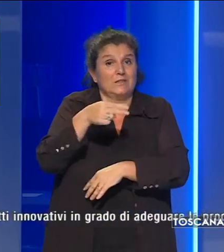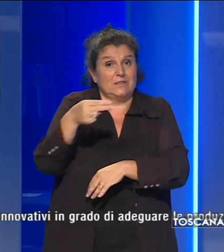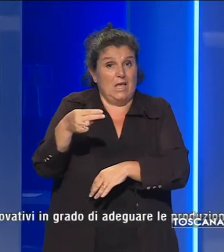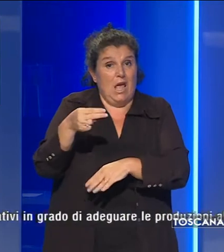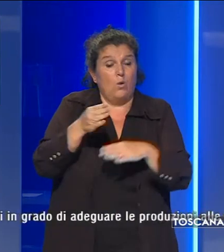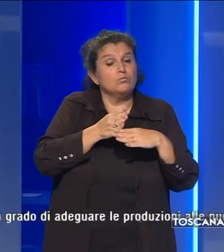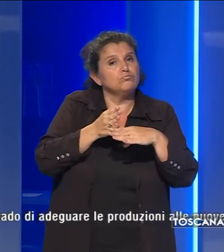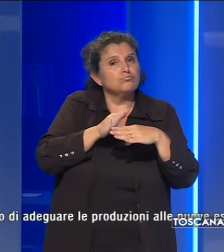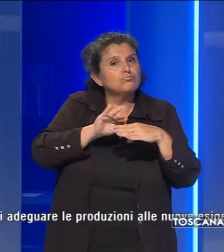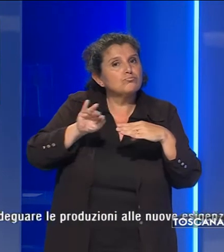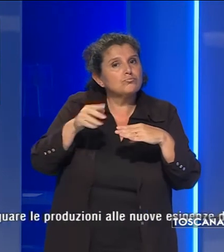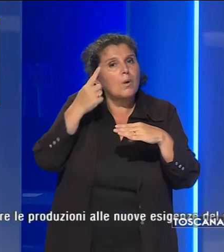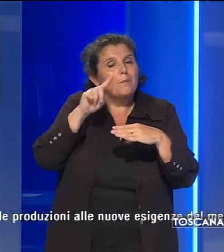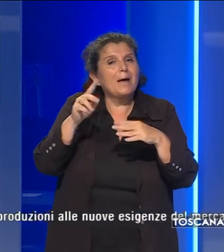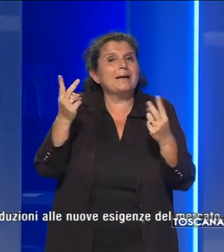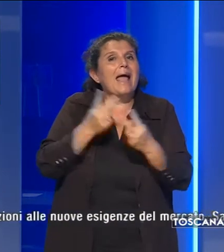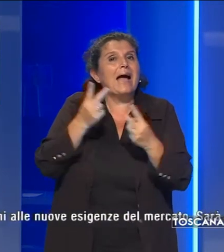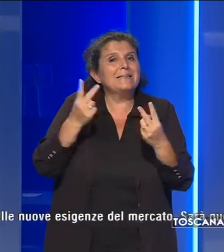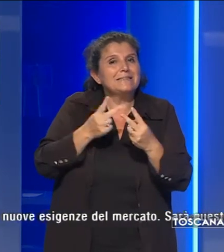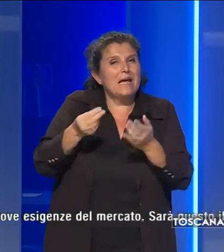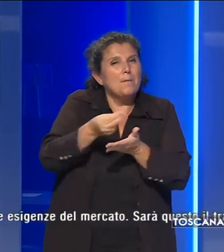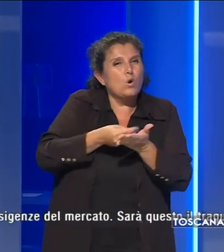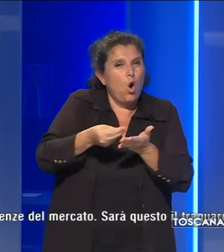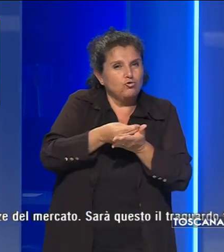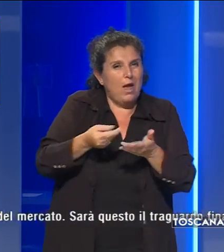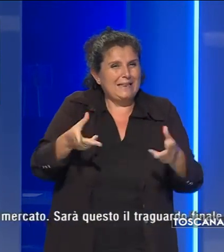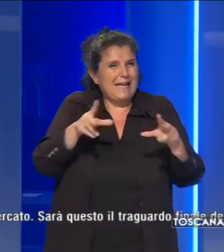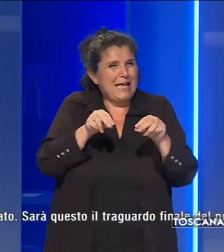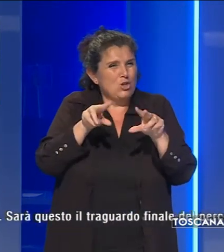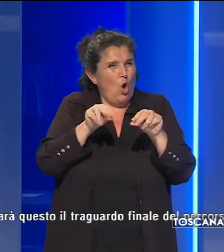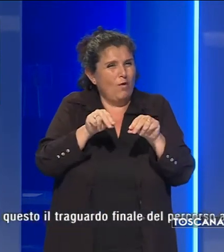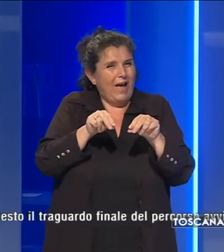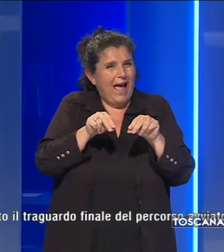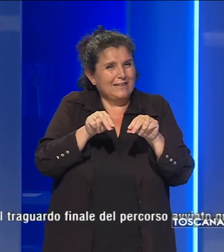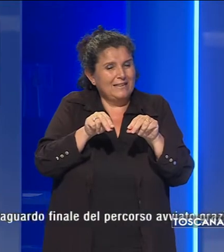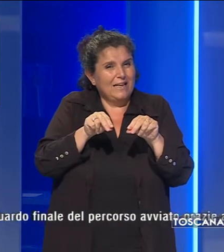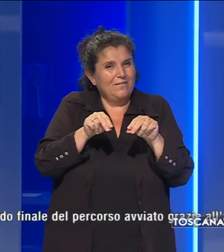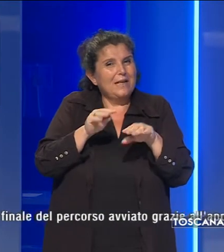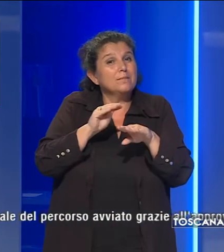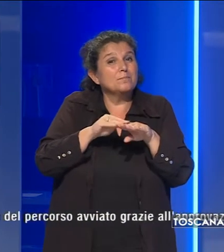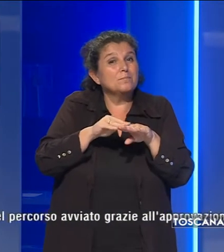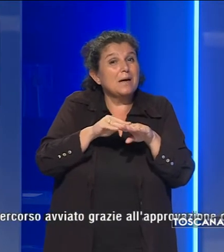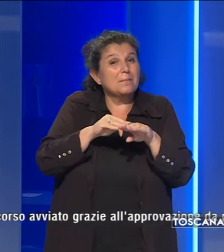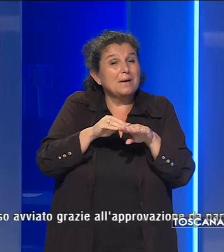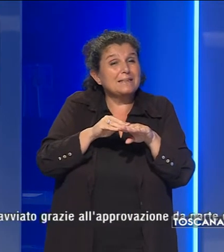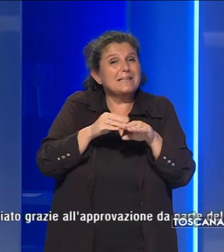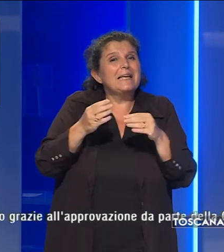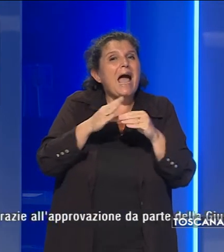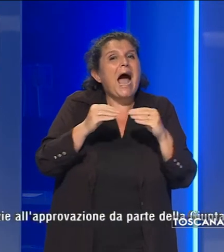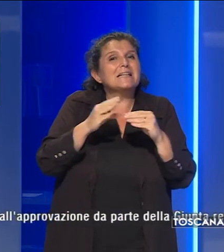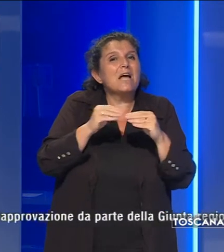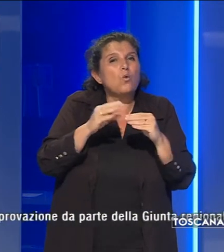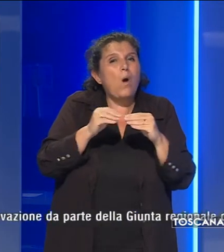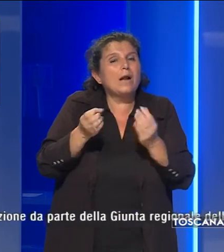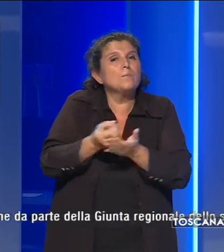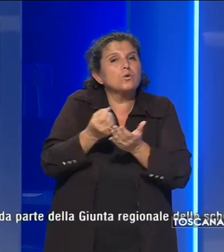buona parte dedicato a realizzare progetti innovativi in grado di adeguare le produzioni alle nuove